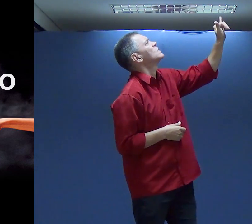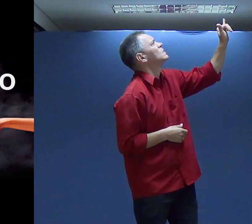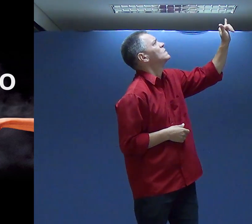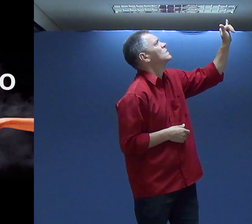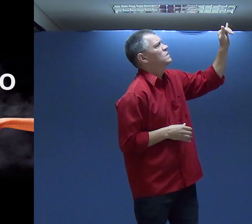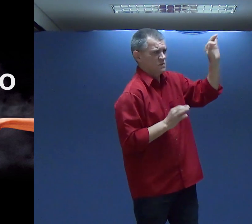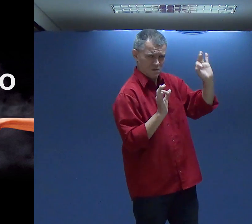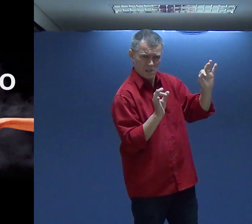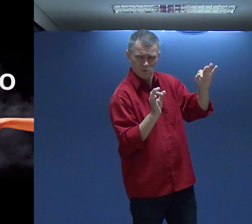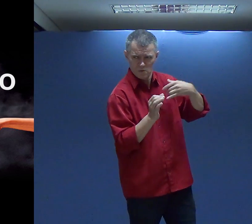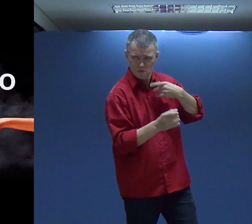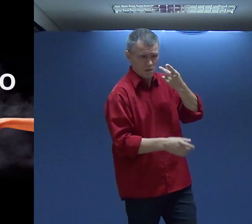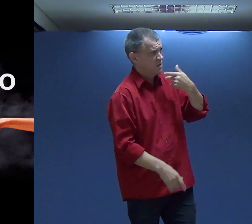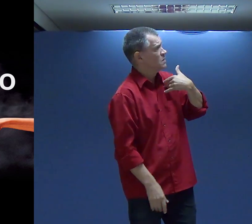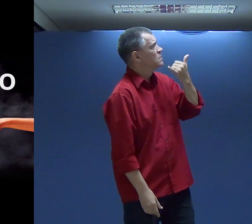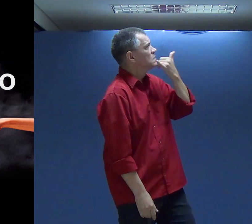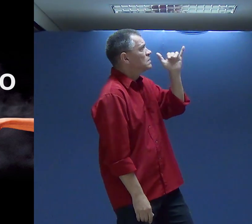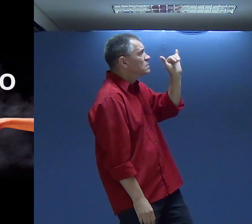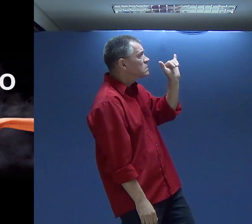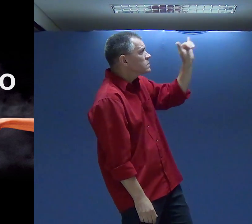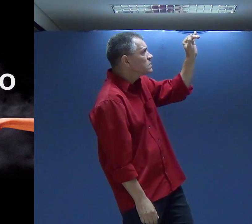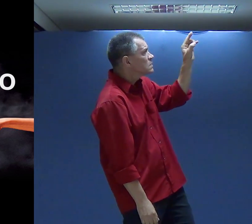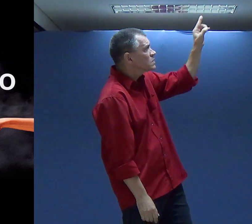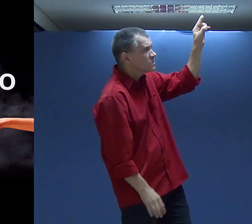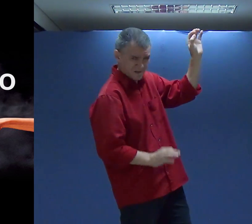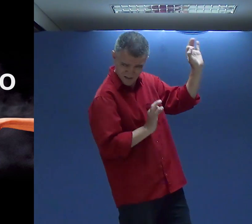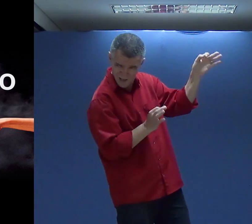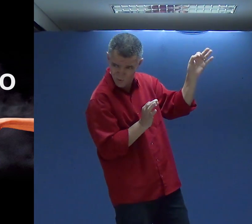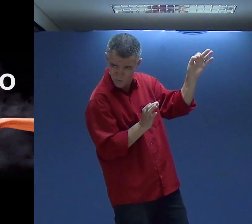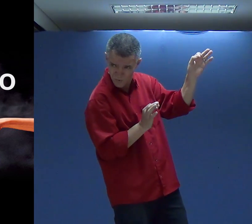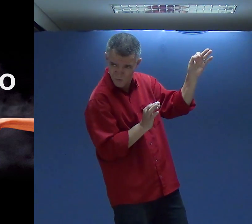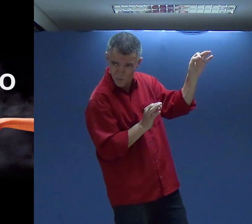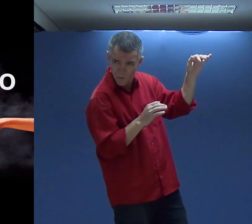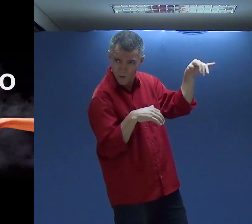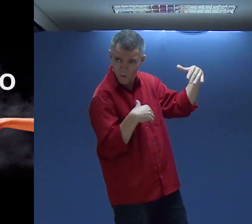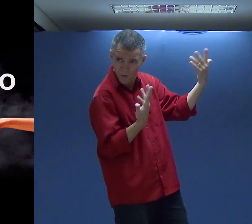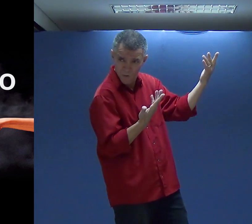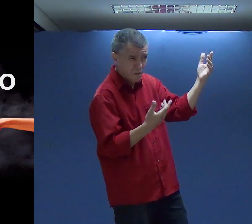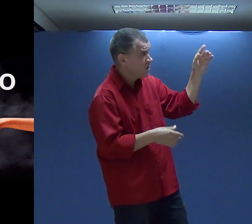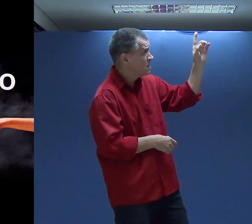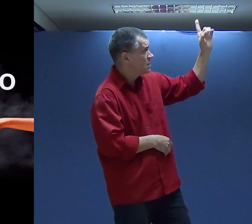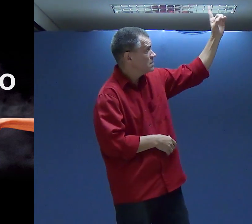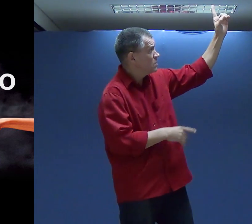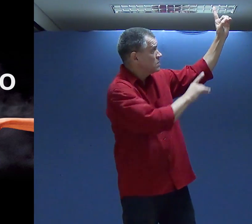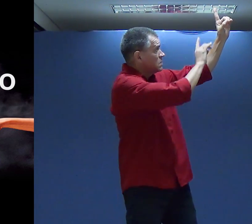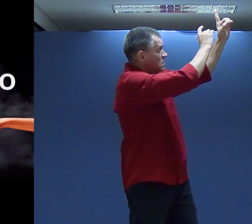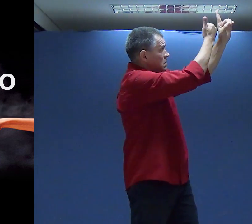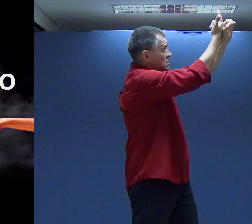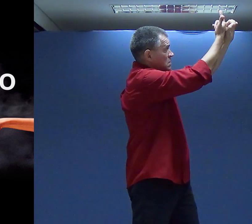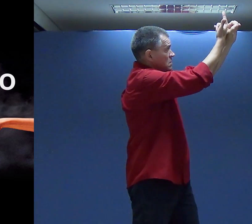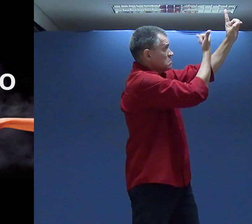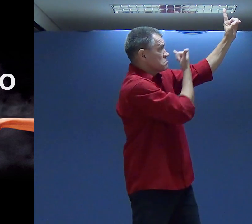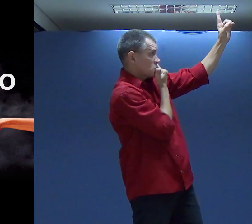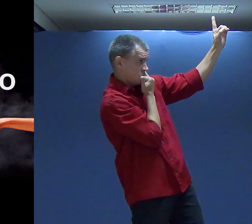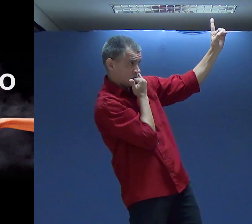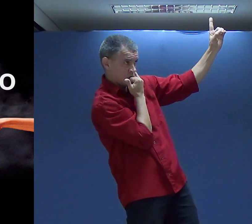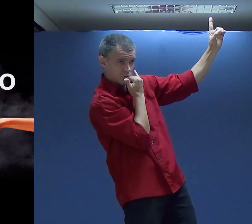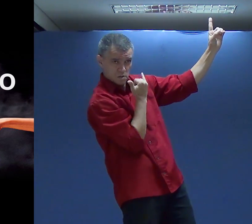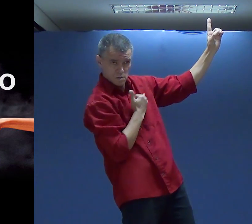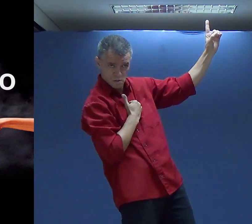Como eu peço Perdoar a Deus Eu posso também Perdoar a Deus Eu preciso Perdoar a Deus